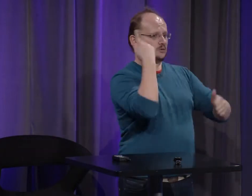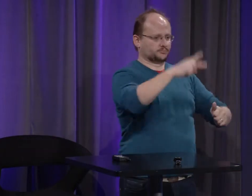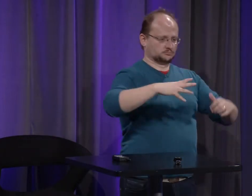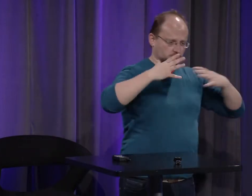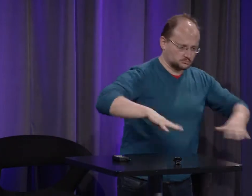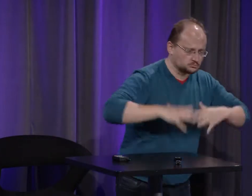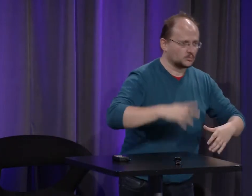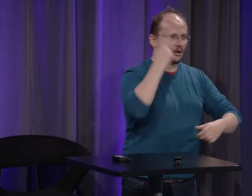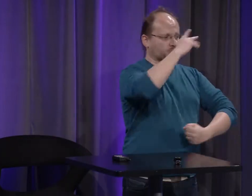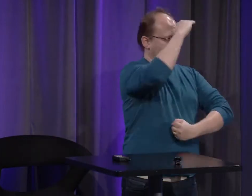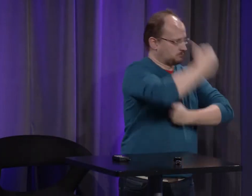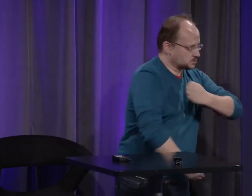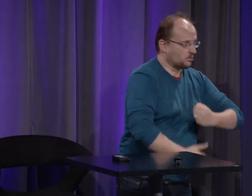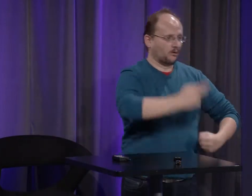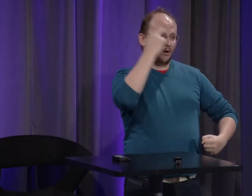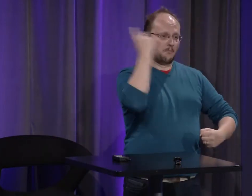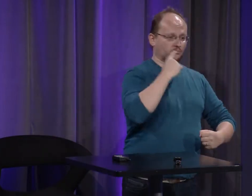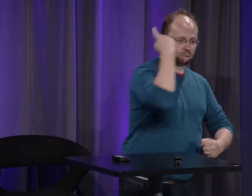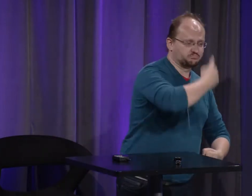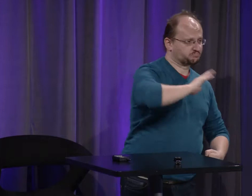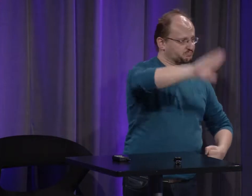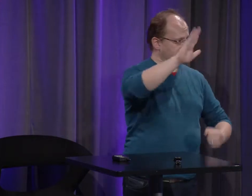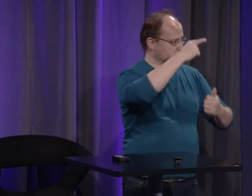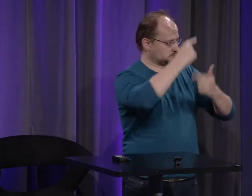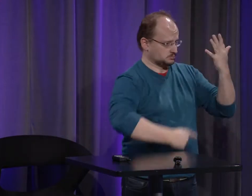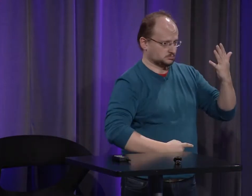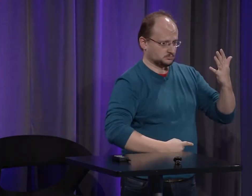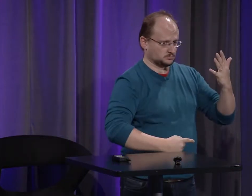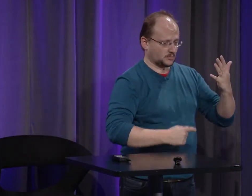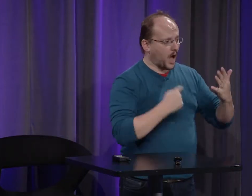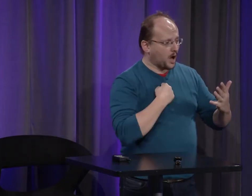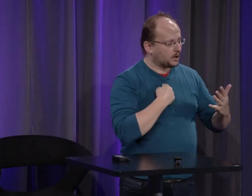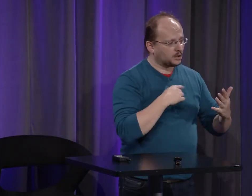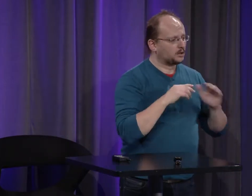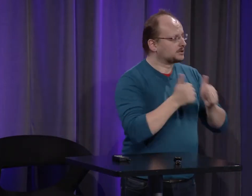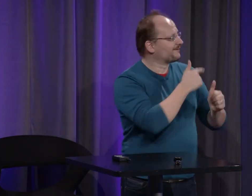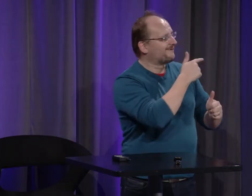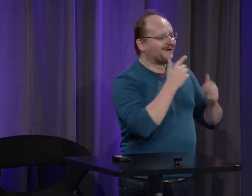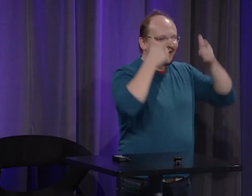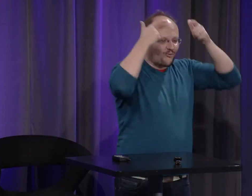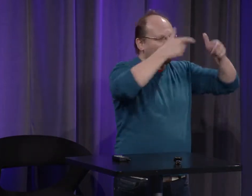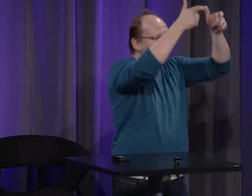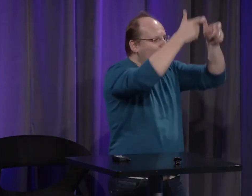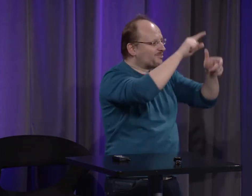on attribuait des signes aux différents nobles en fonction de leurs blasons de leurs attributs de leurs caractéristiques physiques